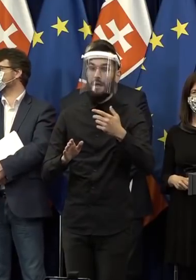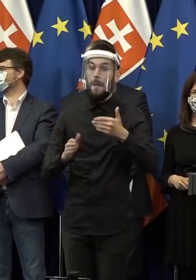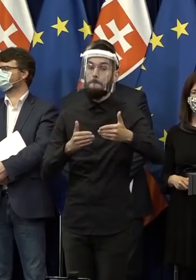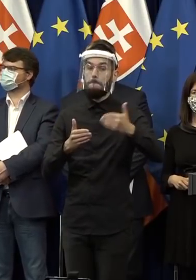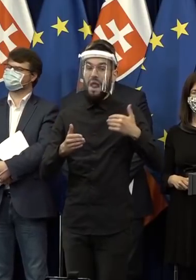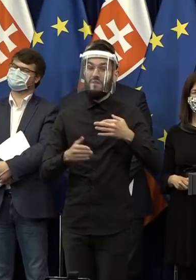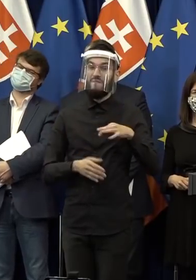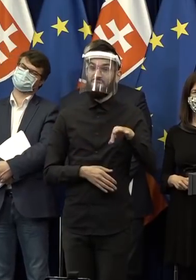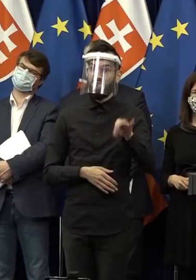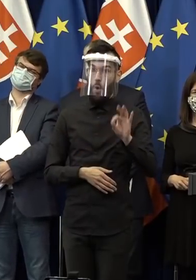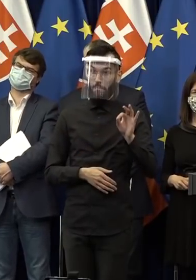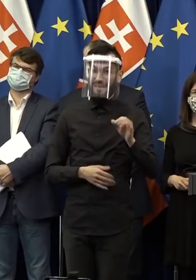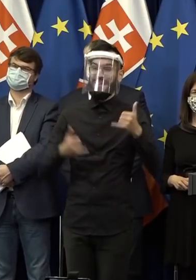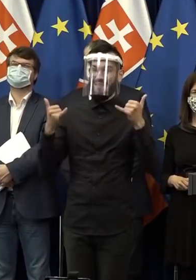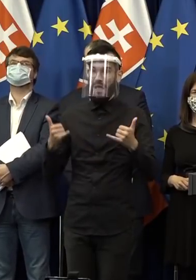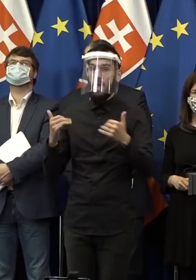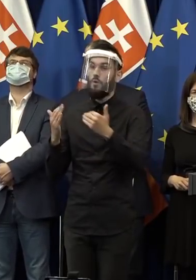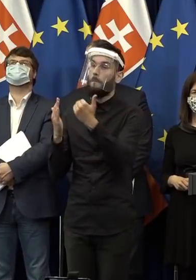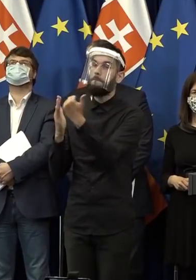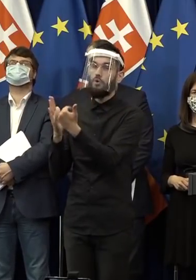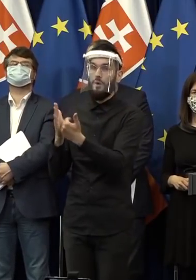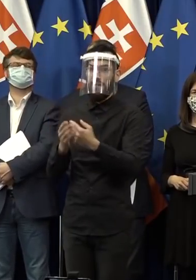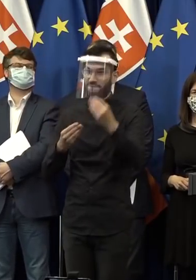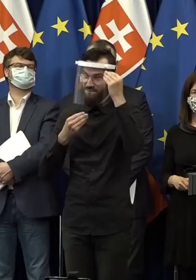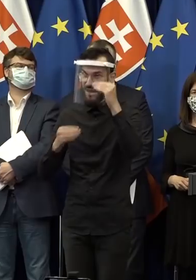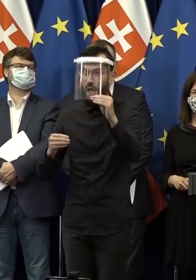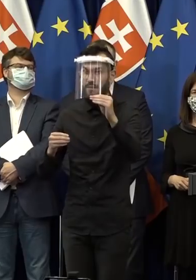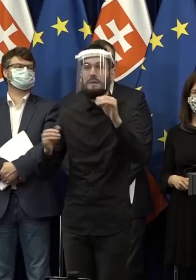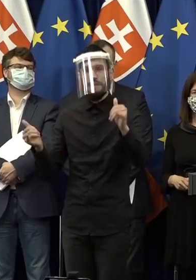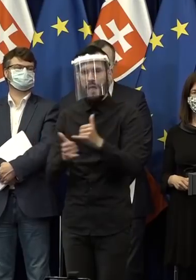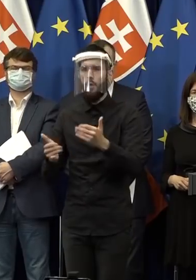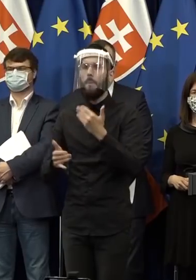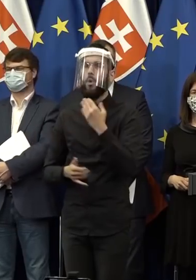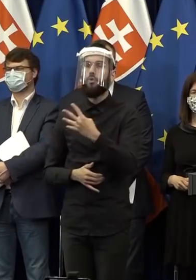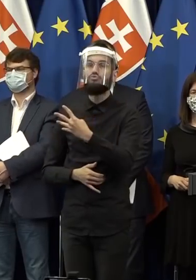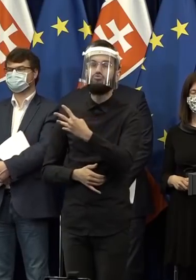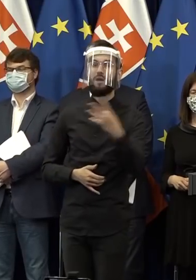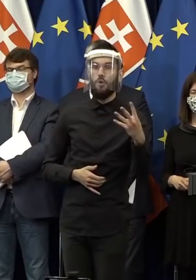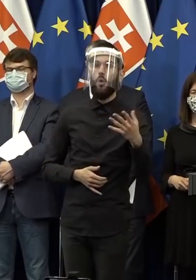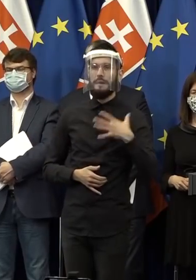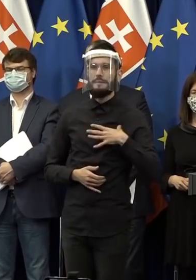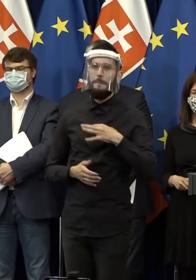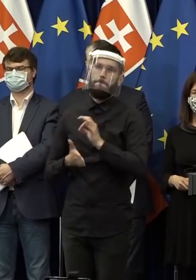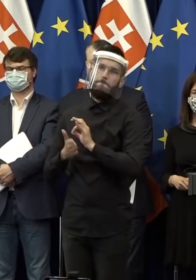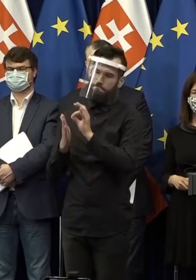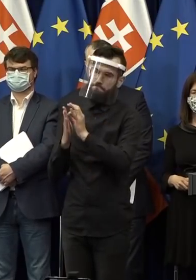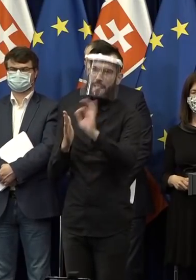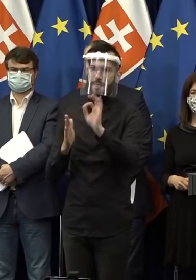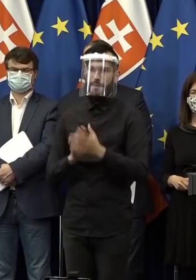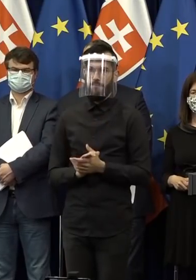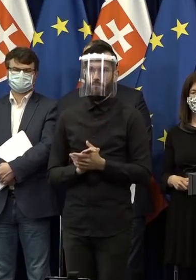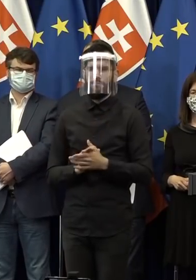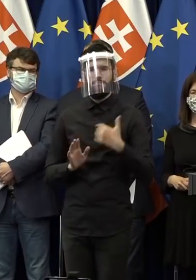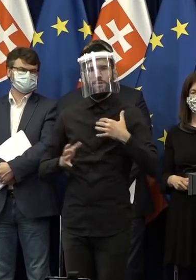voľbami, teraz v programovom vyhlásení vlády, aby tie slúby po štyroch rokoch sme naplnili. Všetko preto